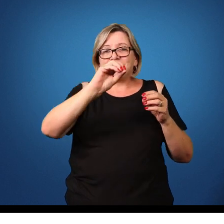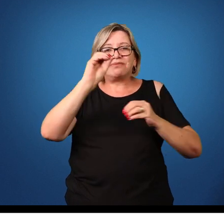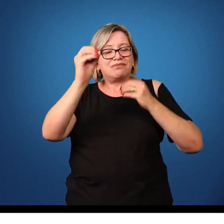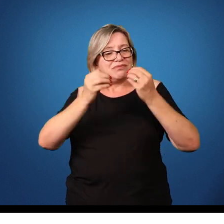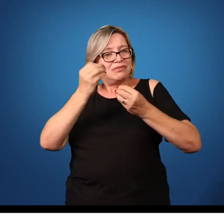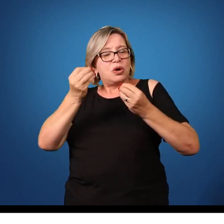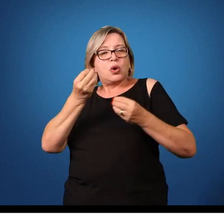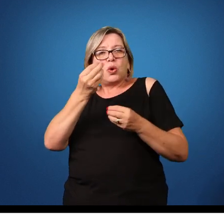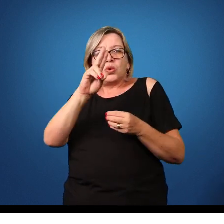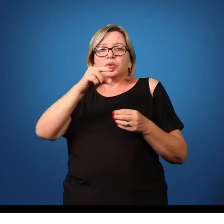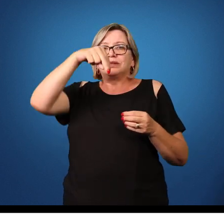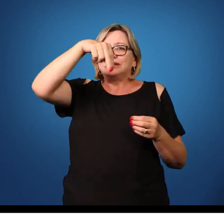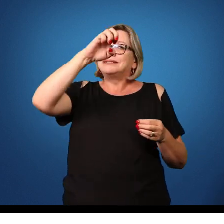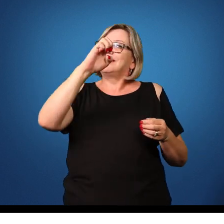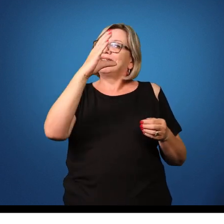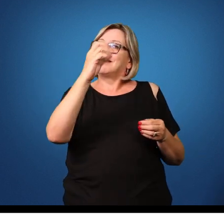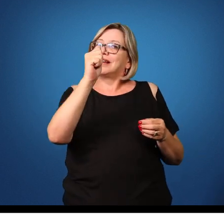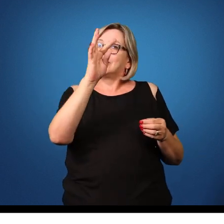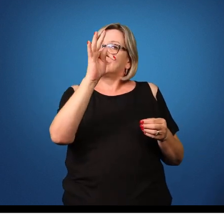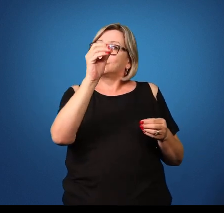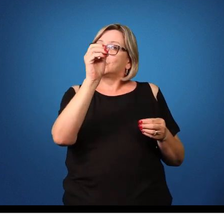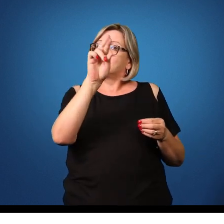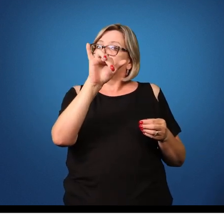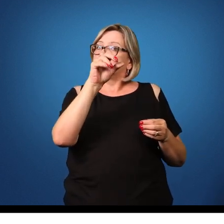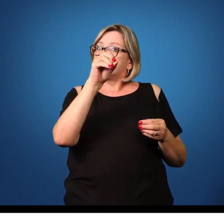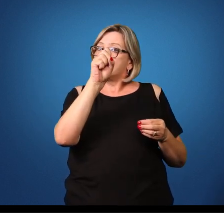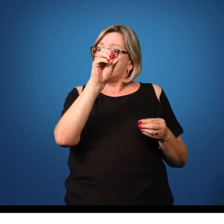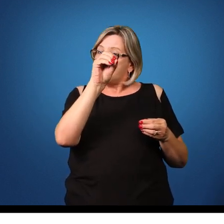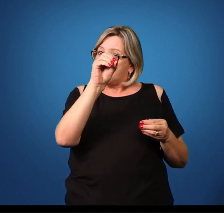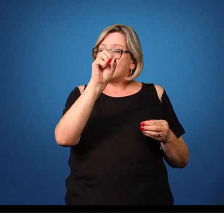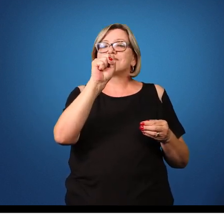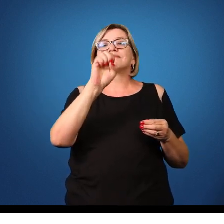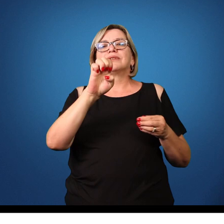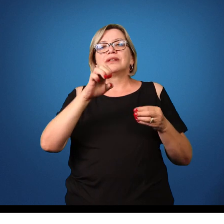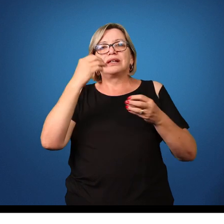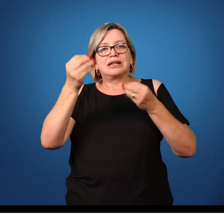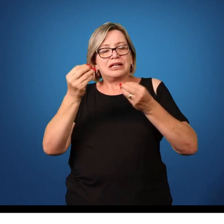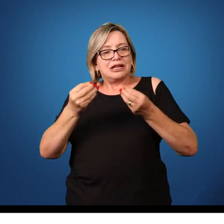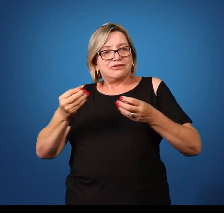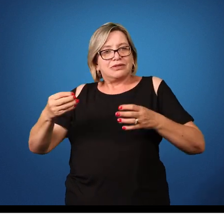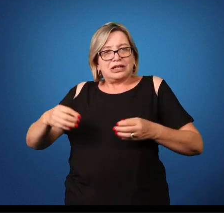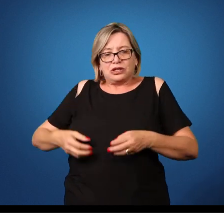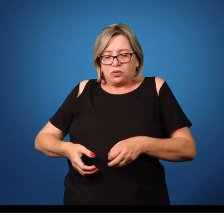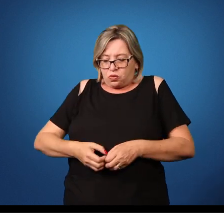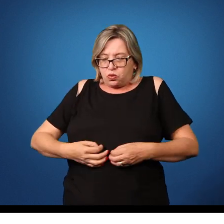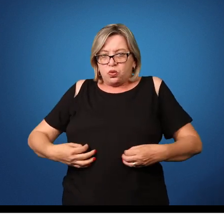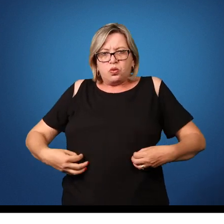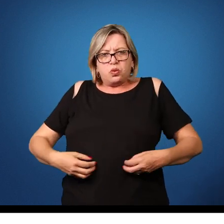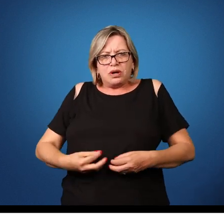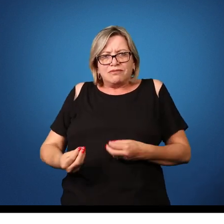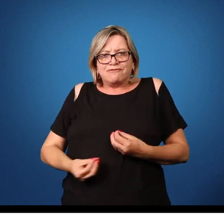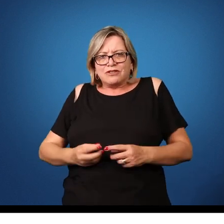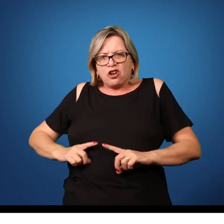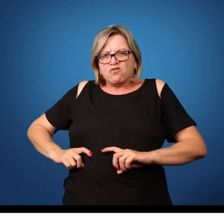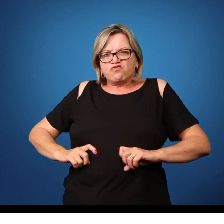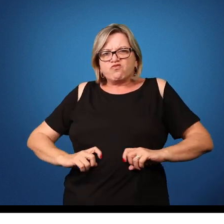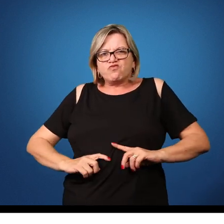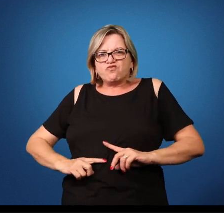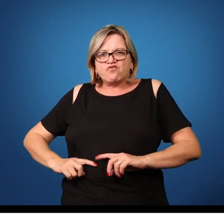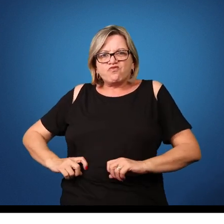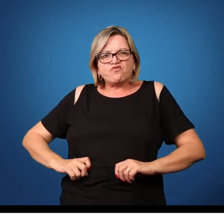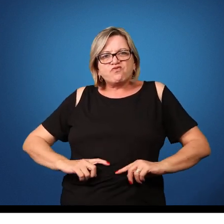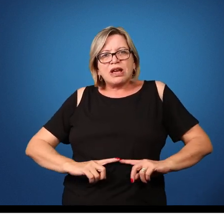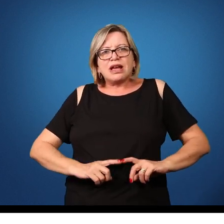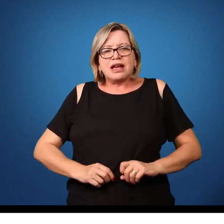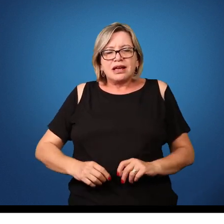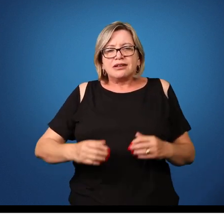pela presença do verme adulto, de ambas as espécies, no intestino delgado do seu hospedeiro,